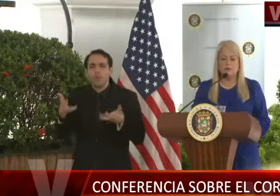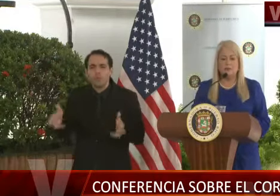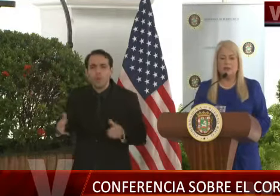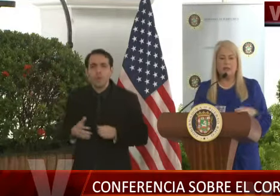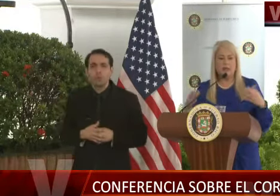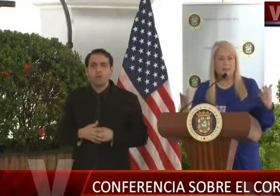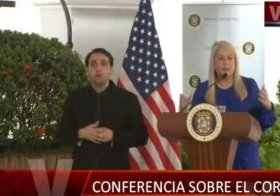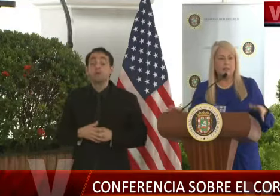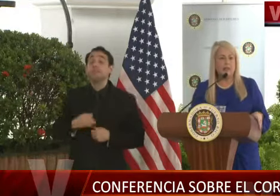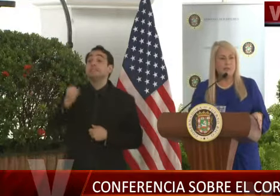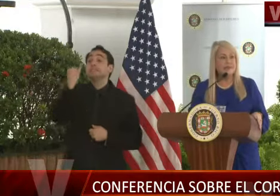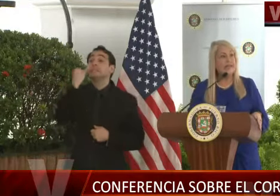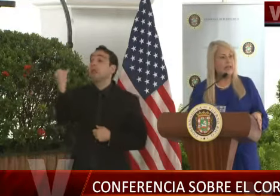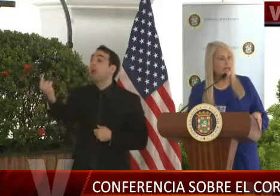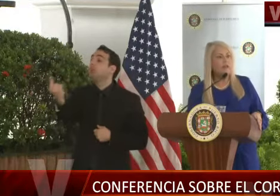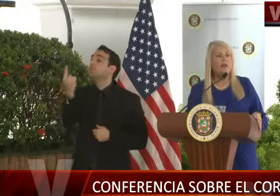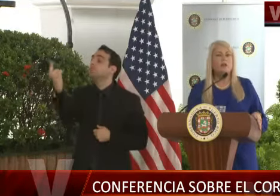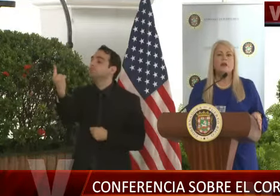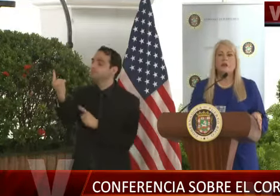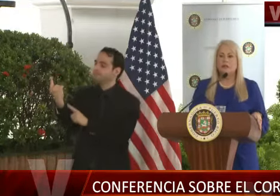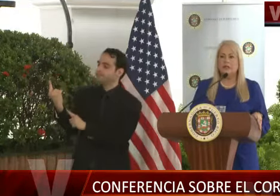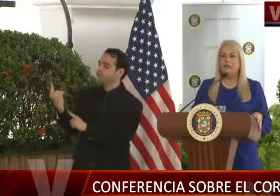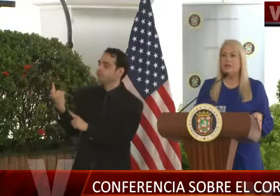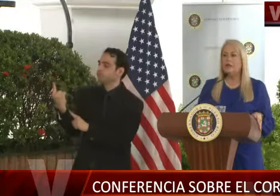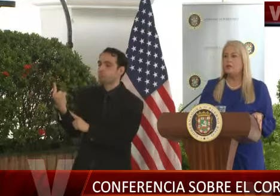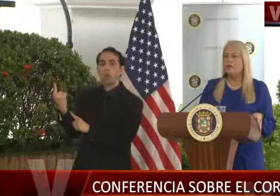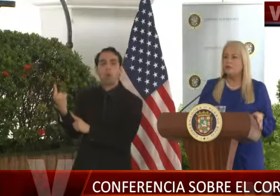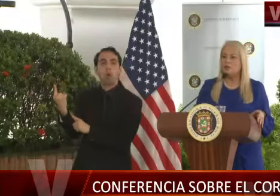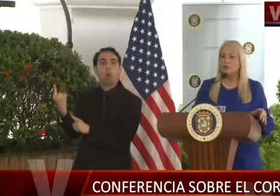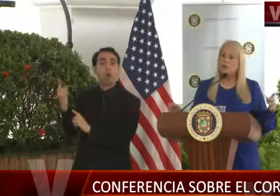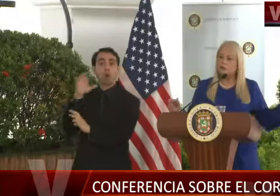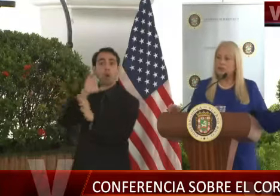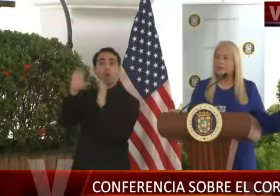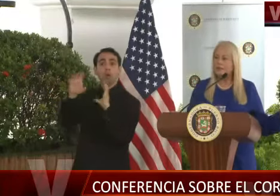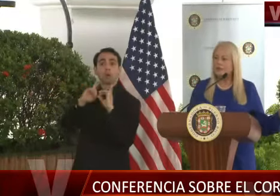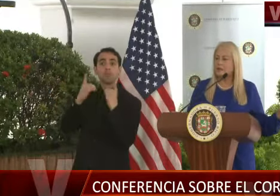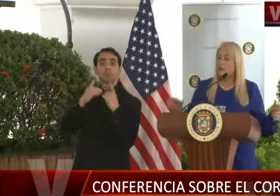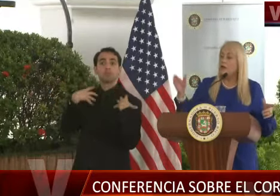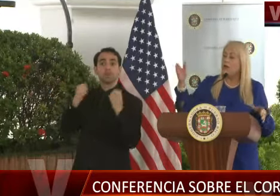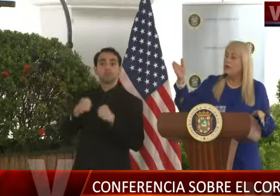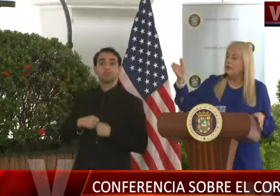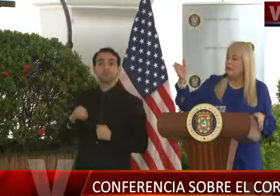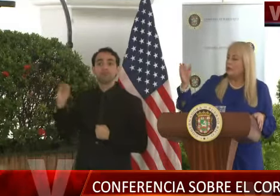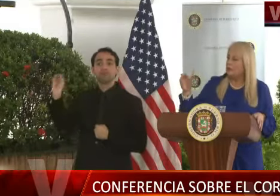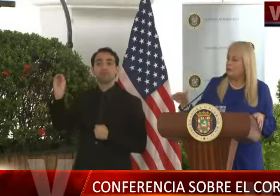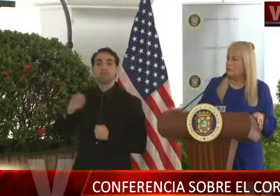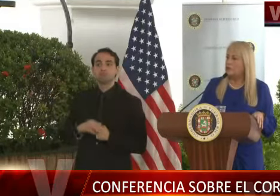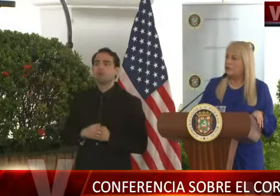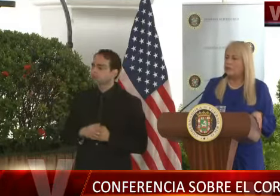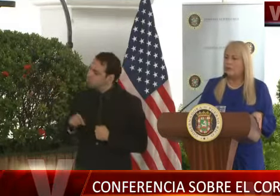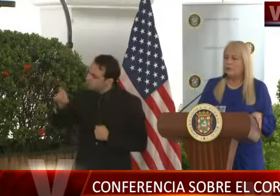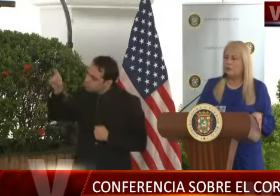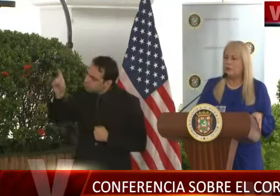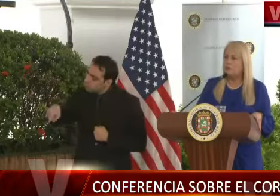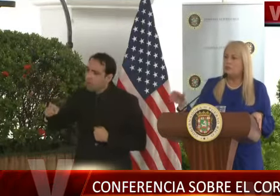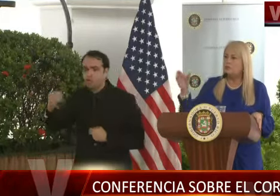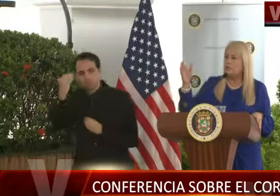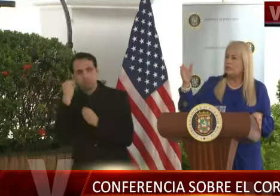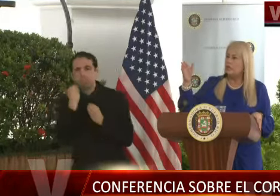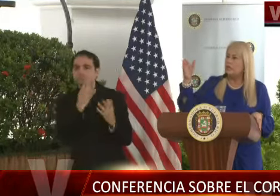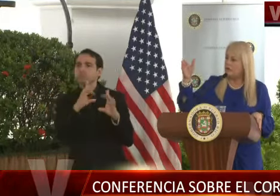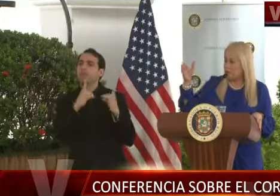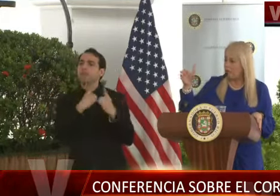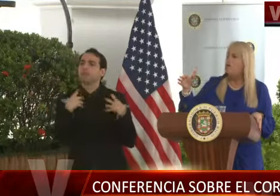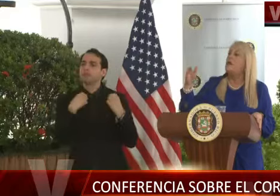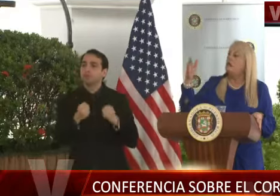decirlo de una manera más general, no ha tenido la comunicación con salud, tiene que hacerlo. Y la colaboración con los laboratorios